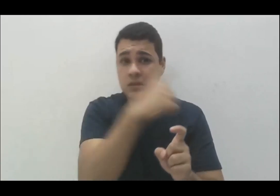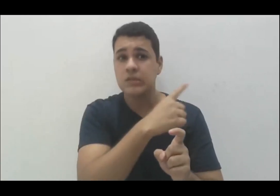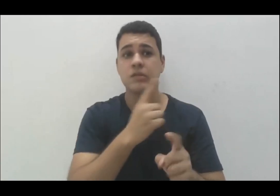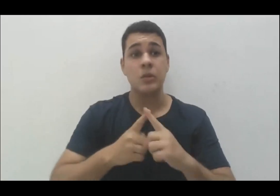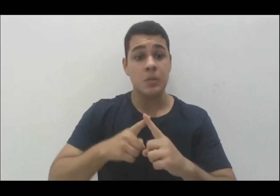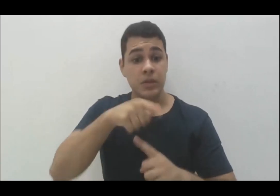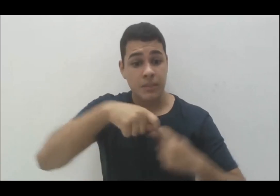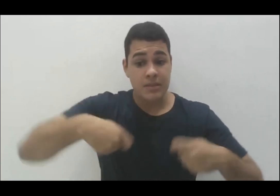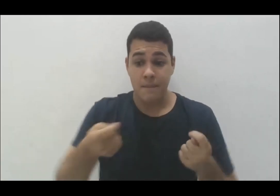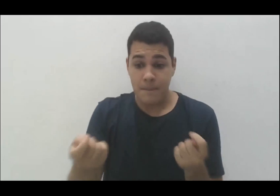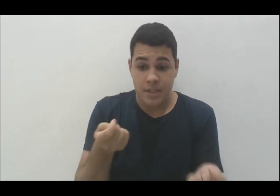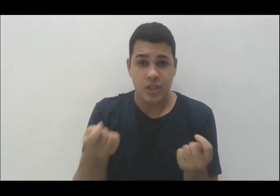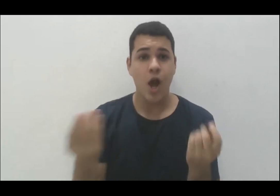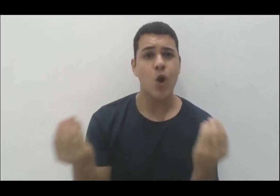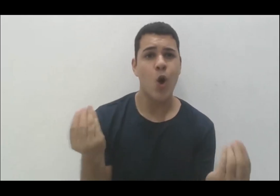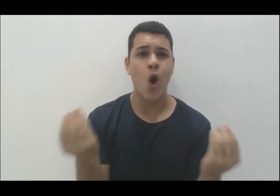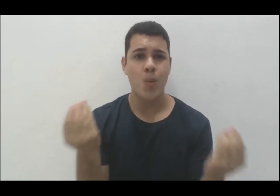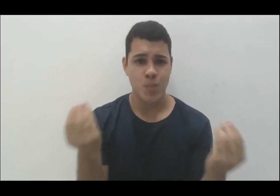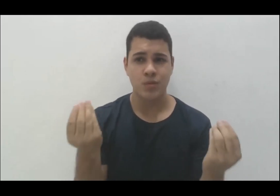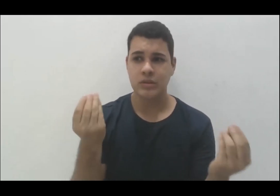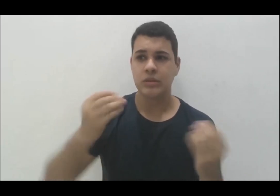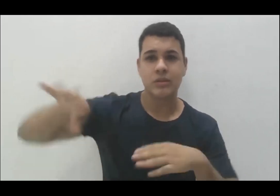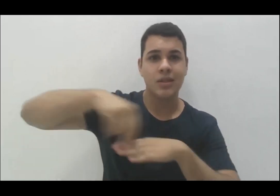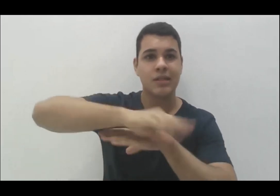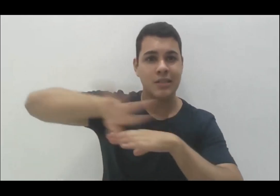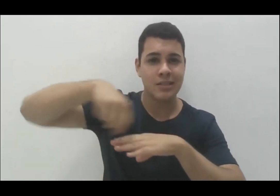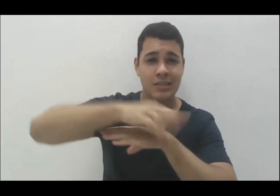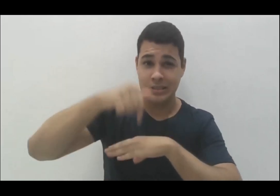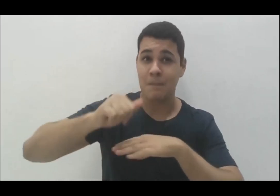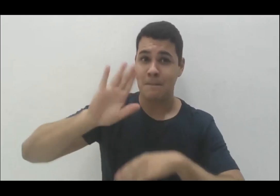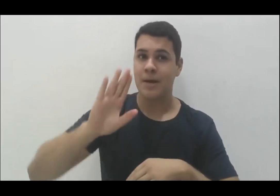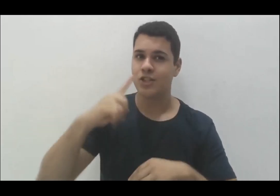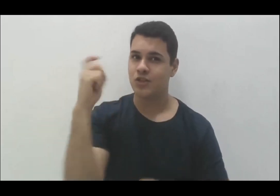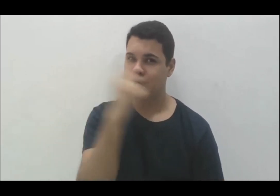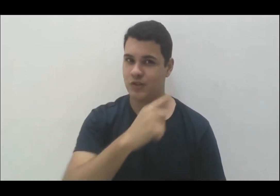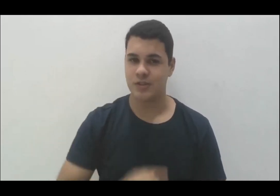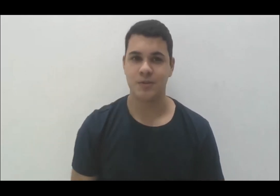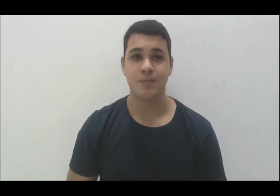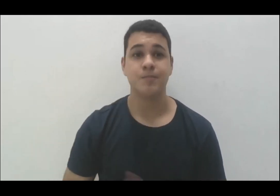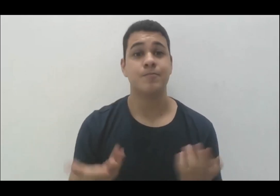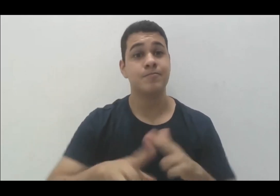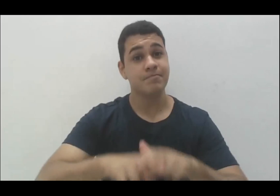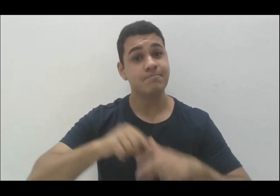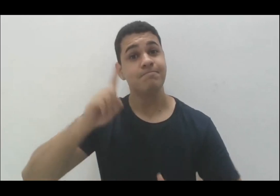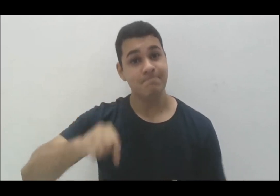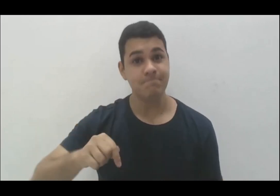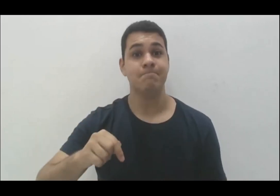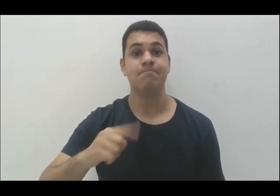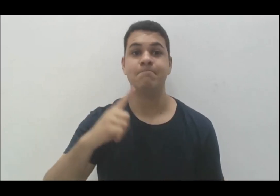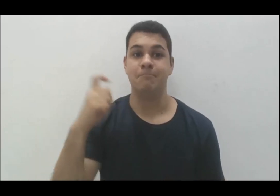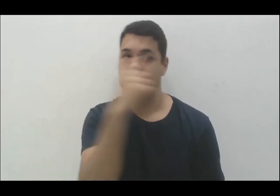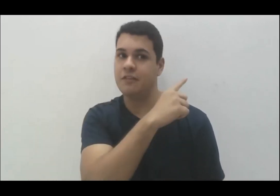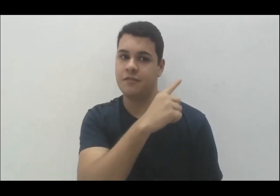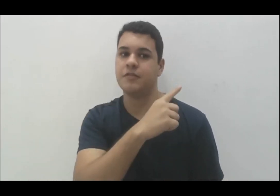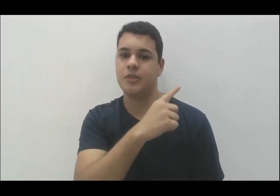aos sujeitos, isso é um pouco mais difícil. Então, é um desafio a ser enfrentado. E aí,